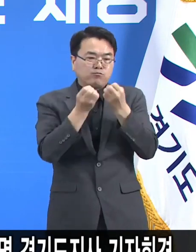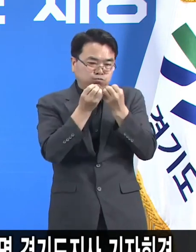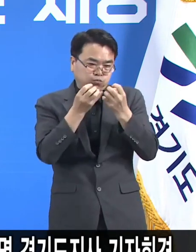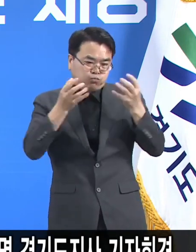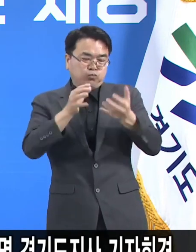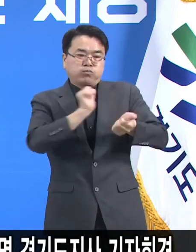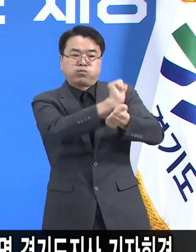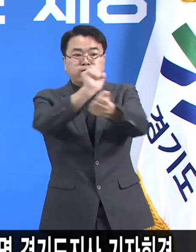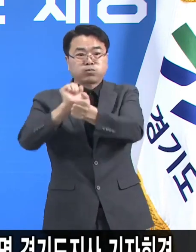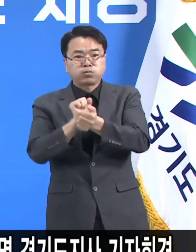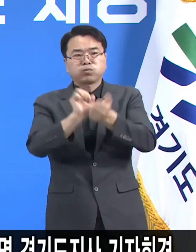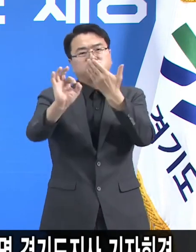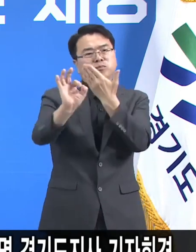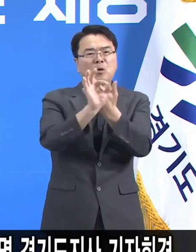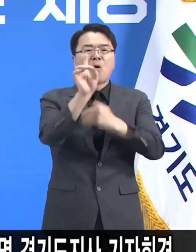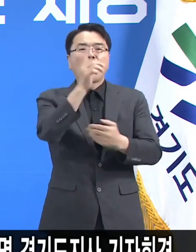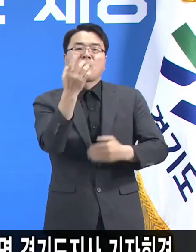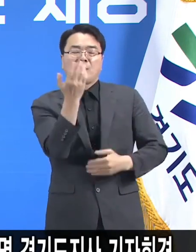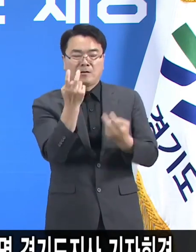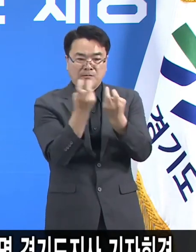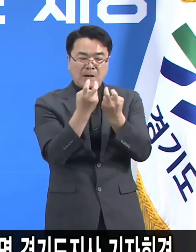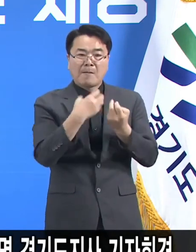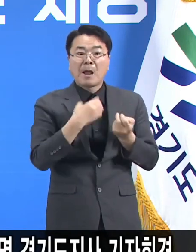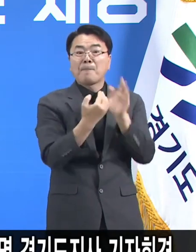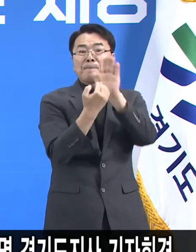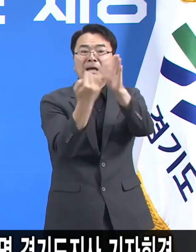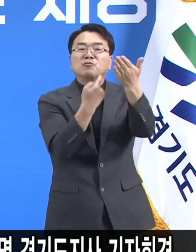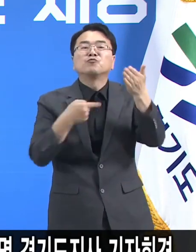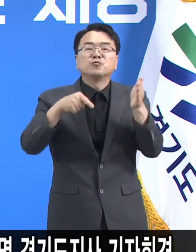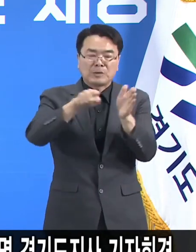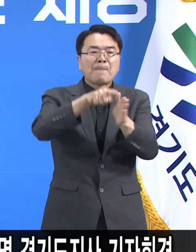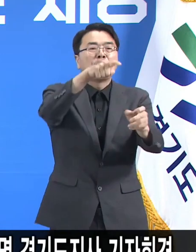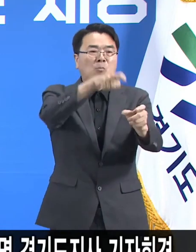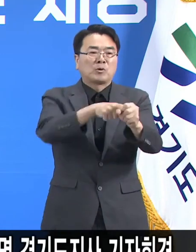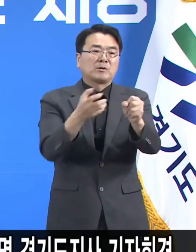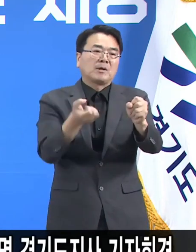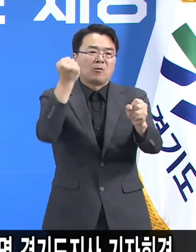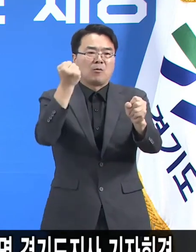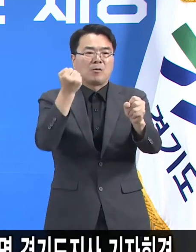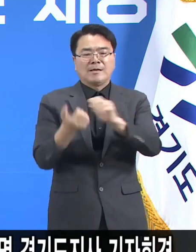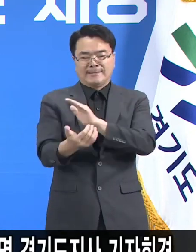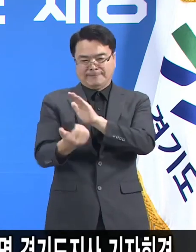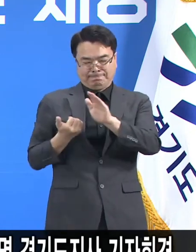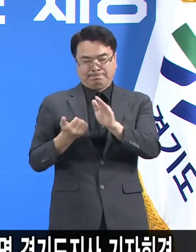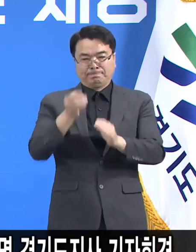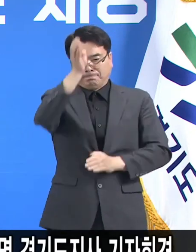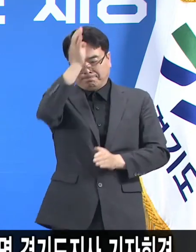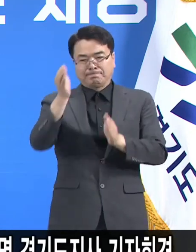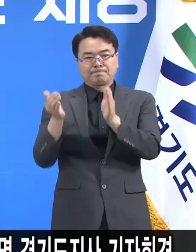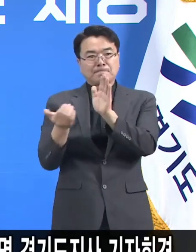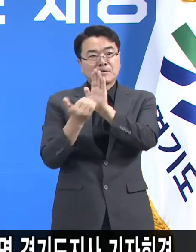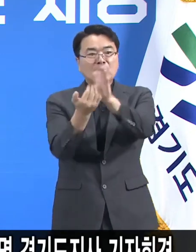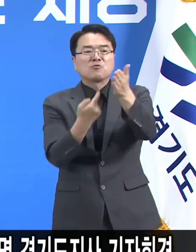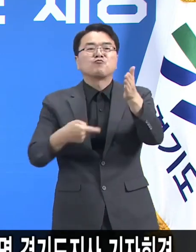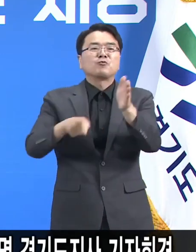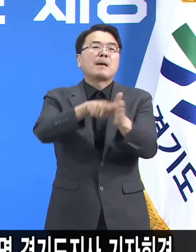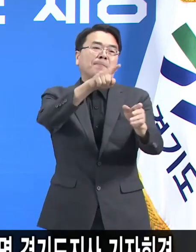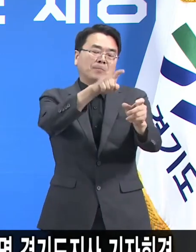경기도의 감염이 급증할 가능성이 있기 때문에 사전에 예방을 하기 위해서입니다.